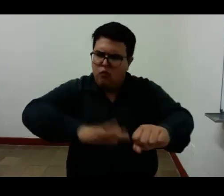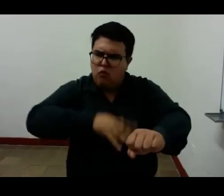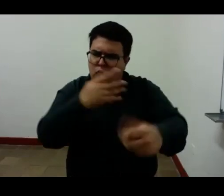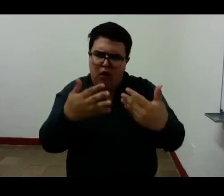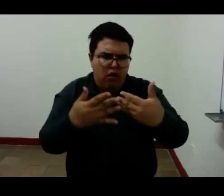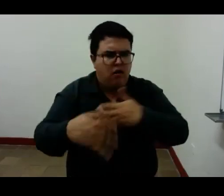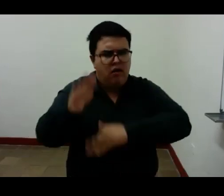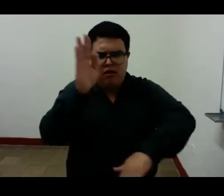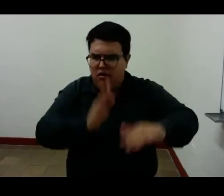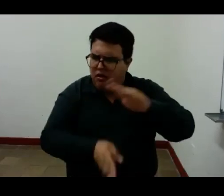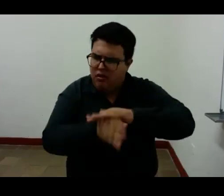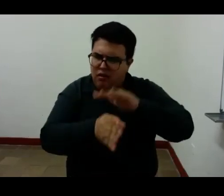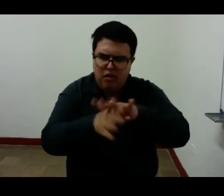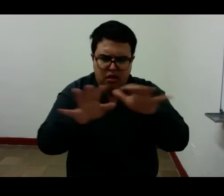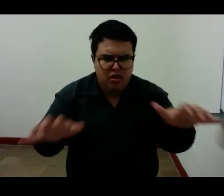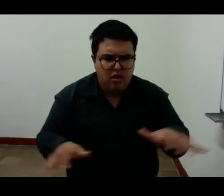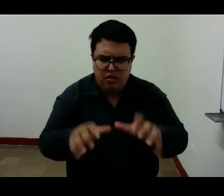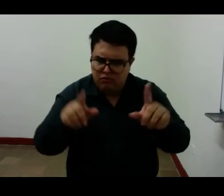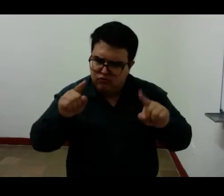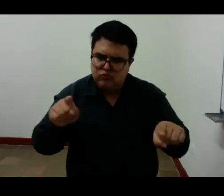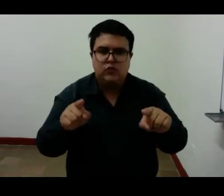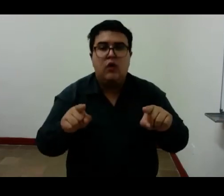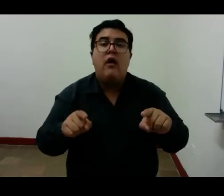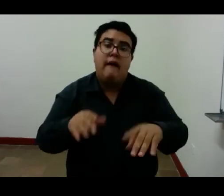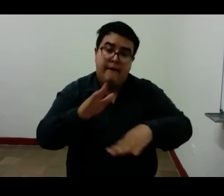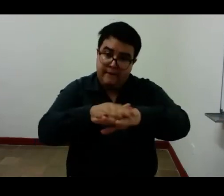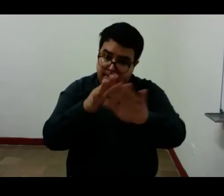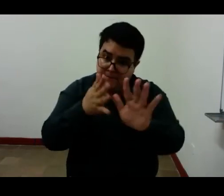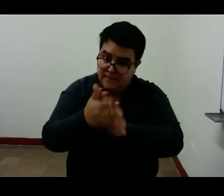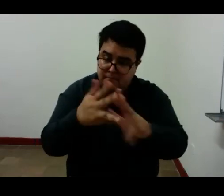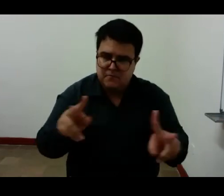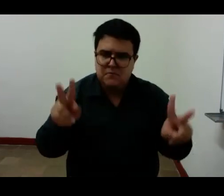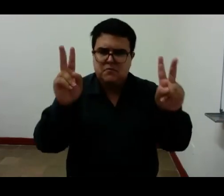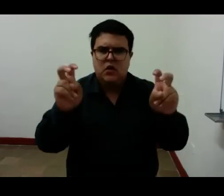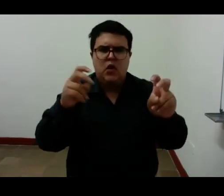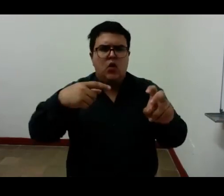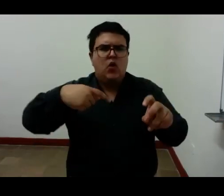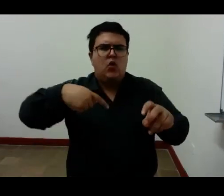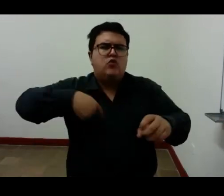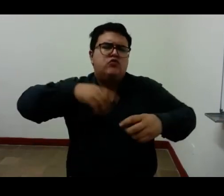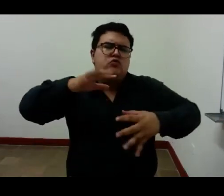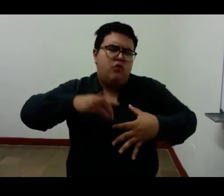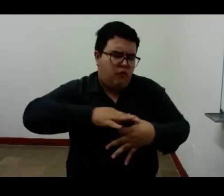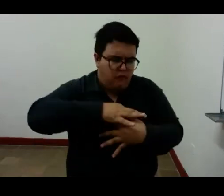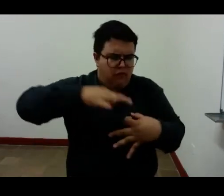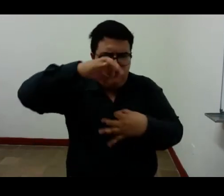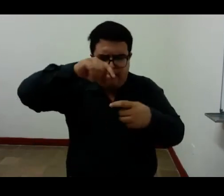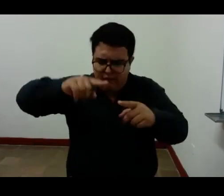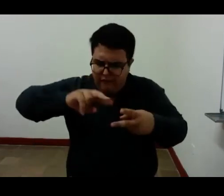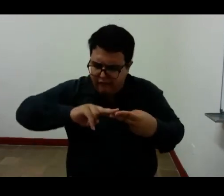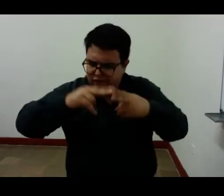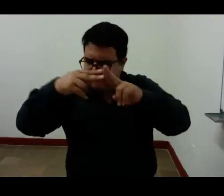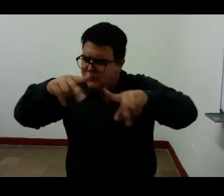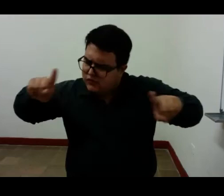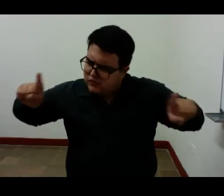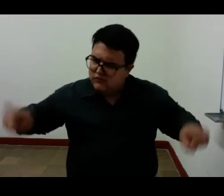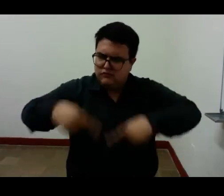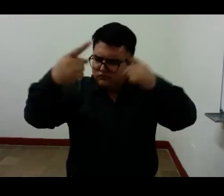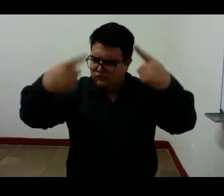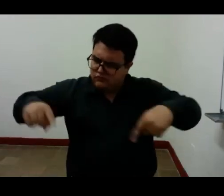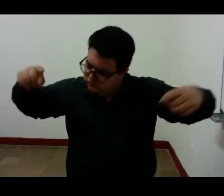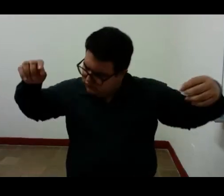su vida dice mi alma es una orquesta oculta no sé qué